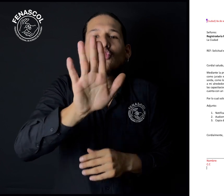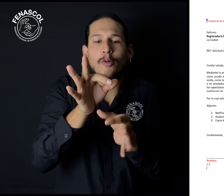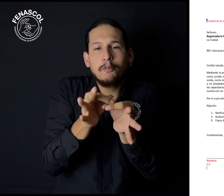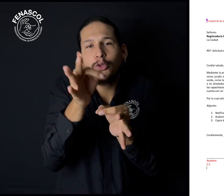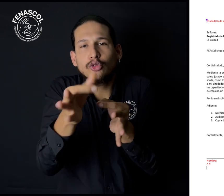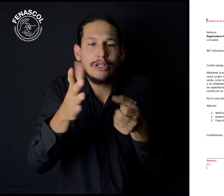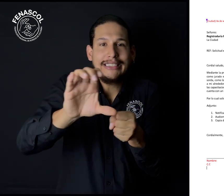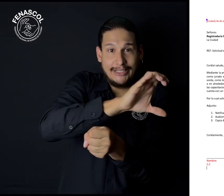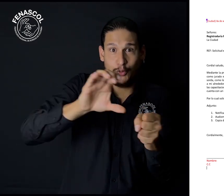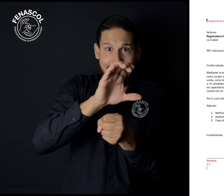cual ustedes se van a dirigir.